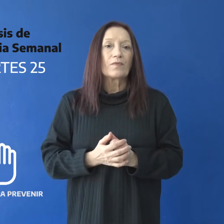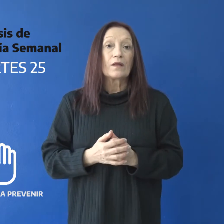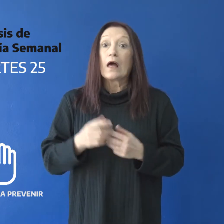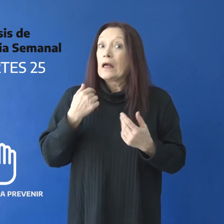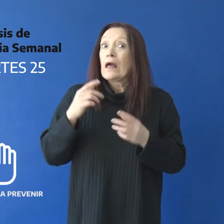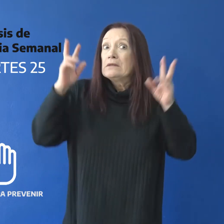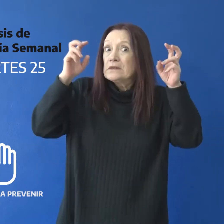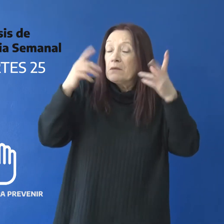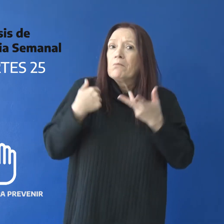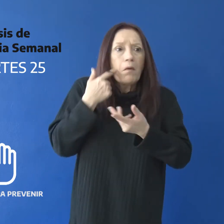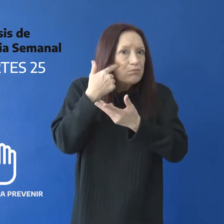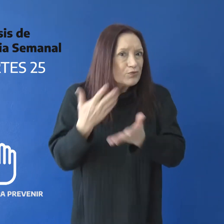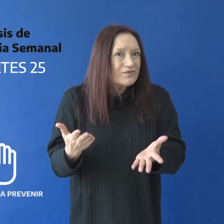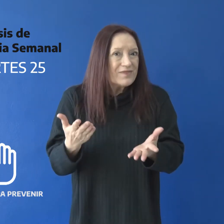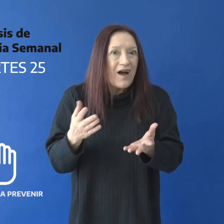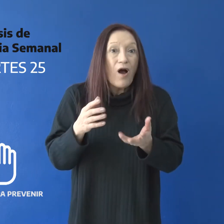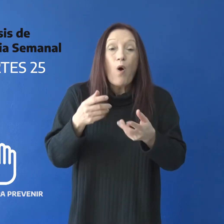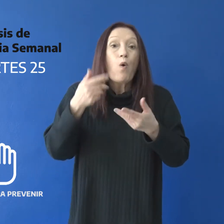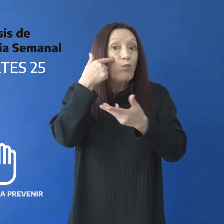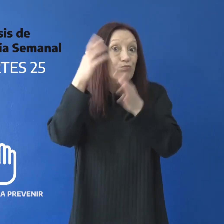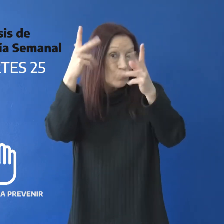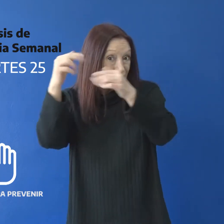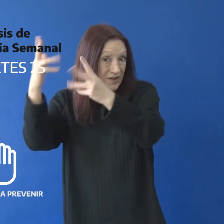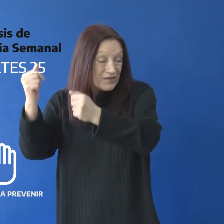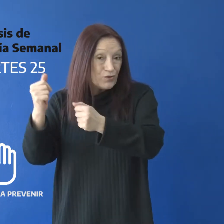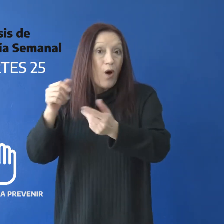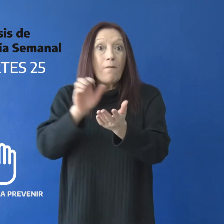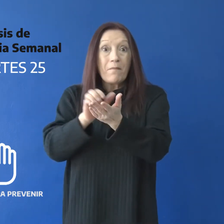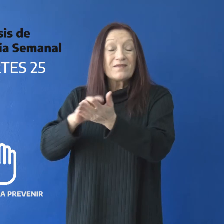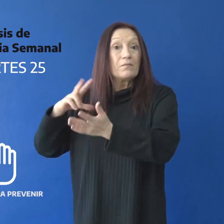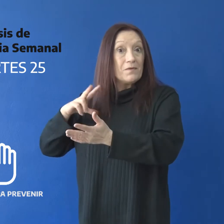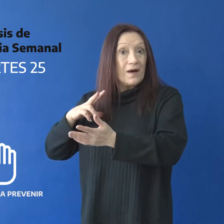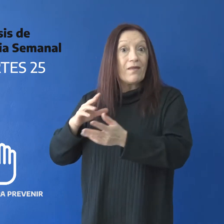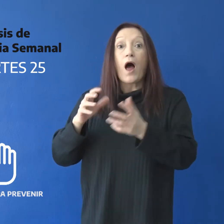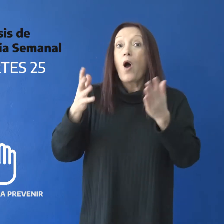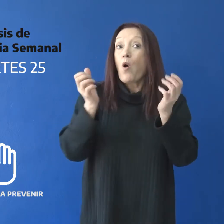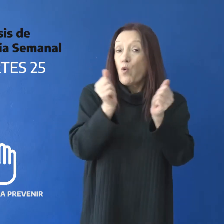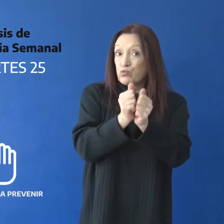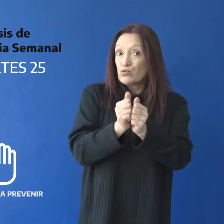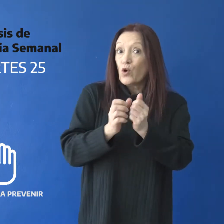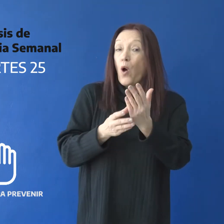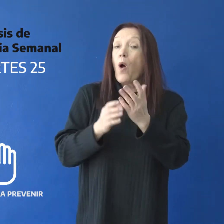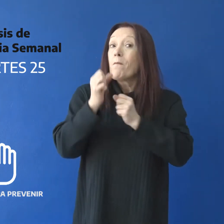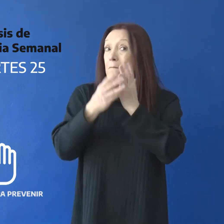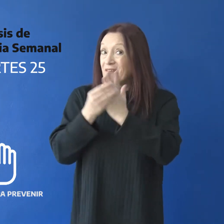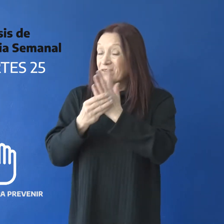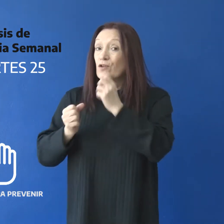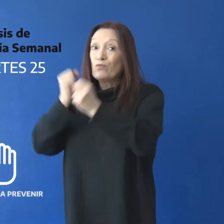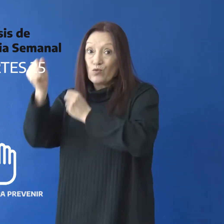Se trata de una propuesta de Pan American Energy con el apoyo del Ministerio de la Producción, Comercio e